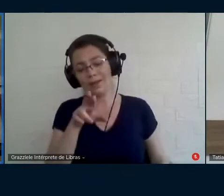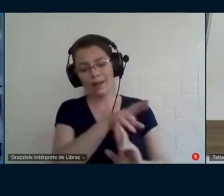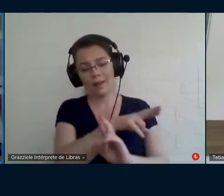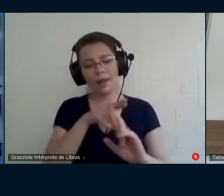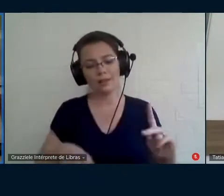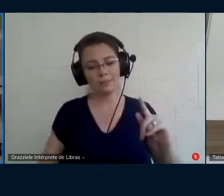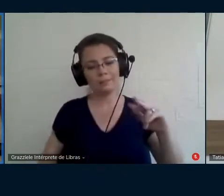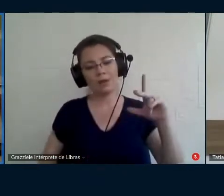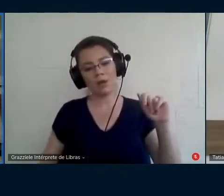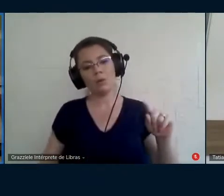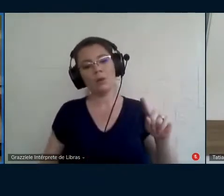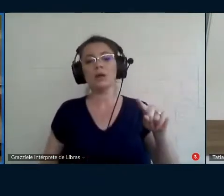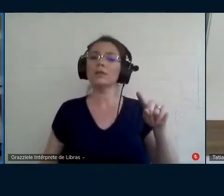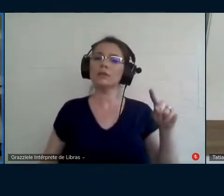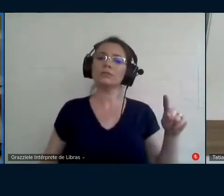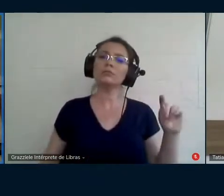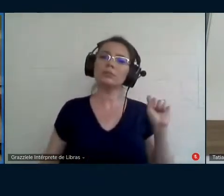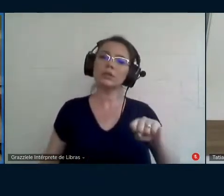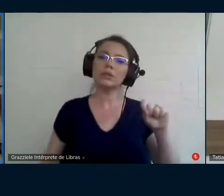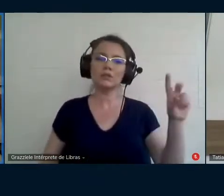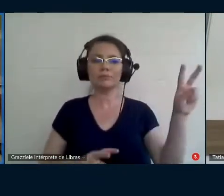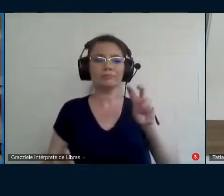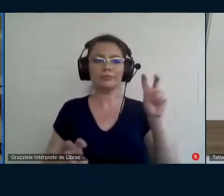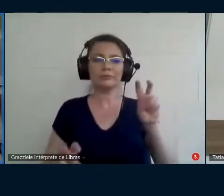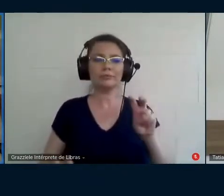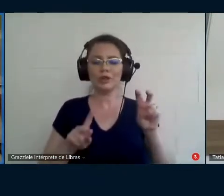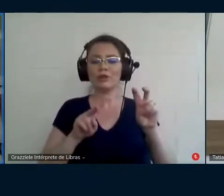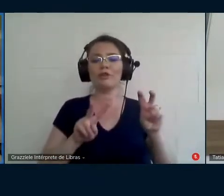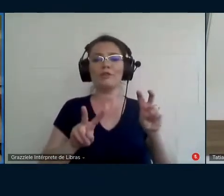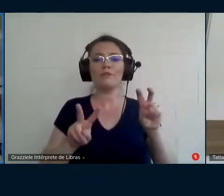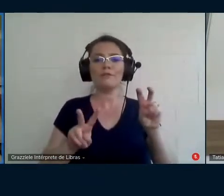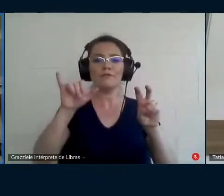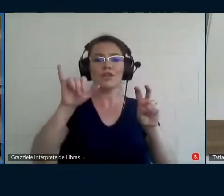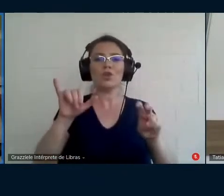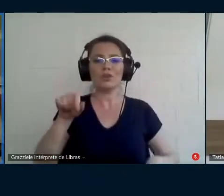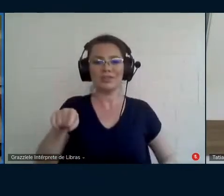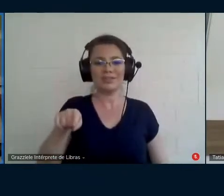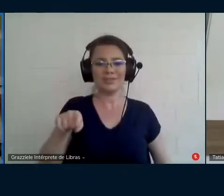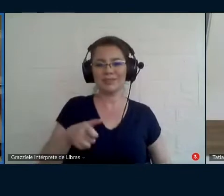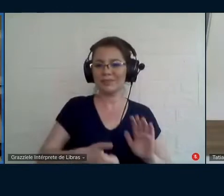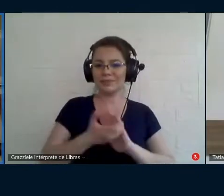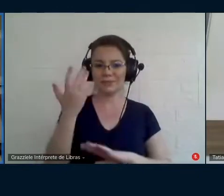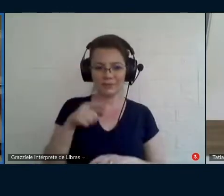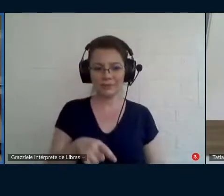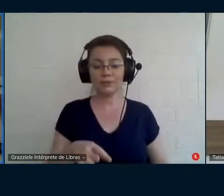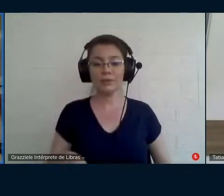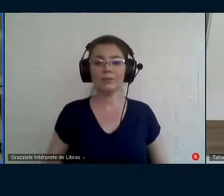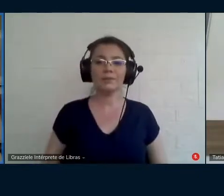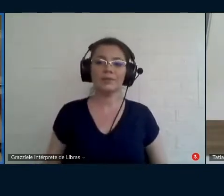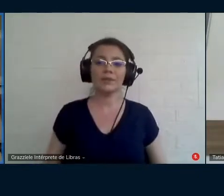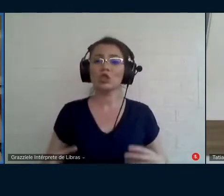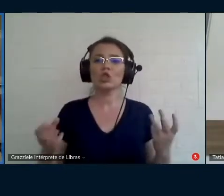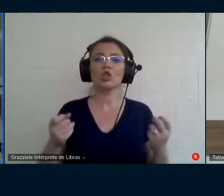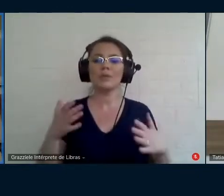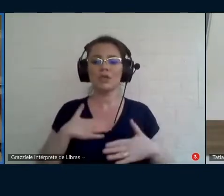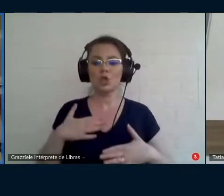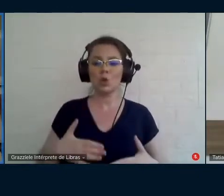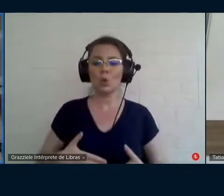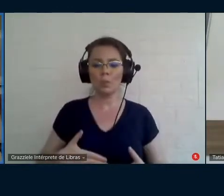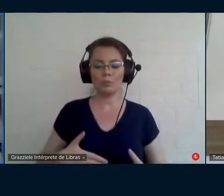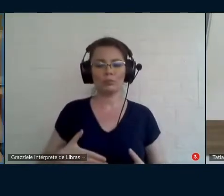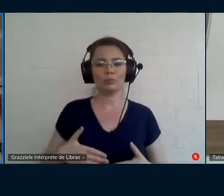aciona em todos os momentos isso é muito muito interessante e de como esse corpo habitado